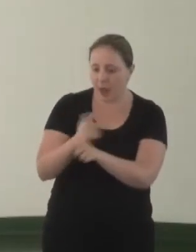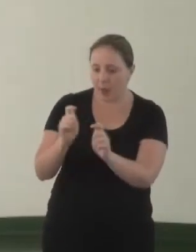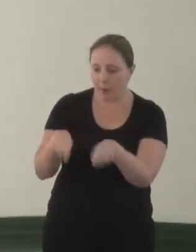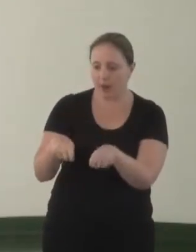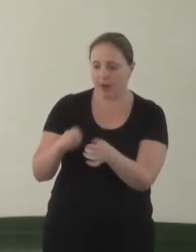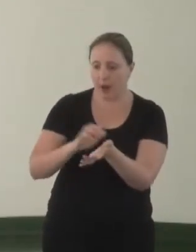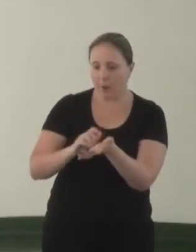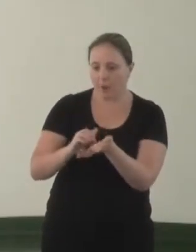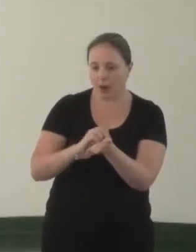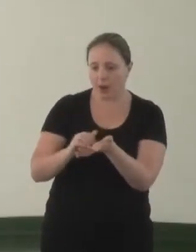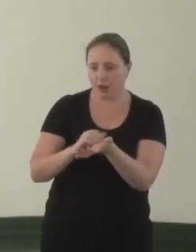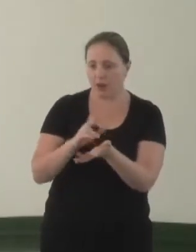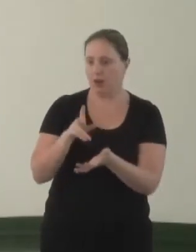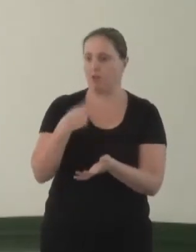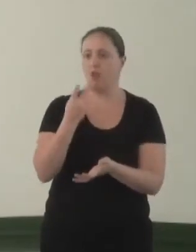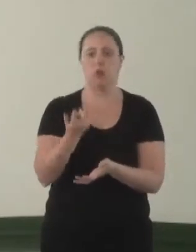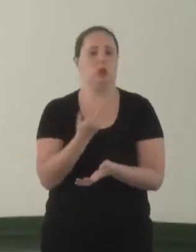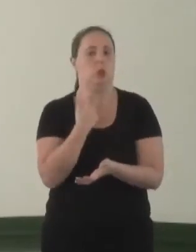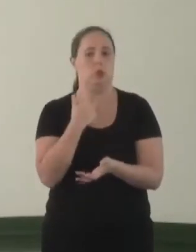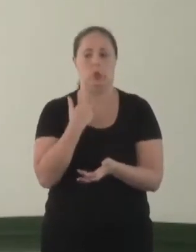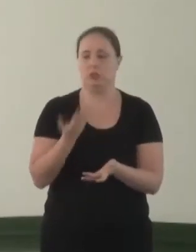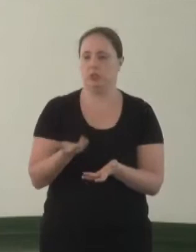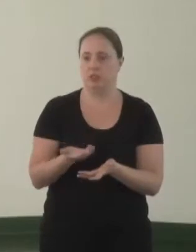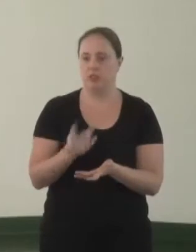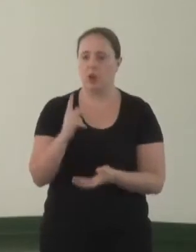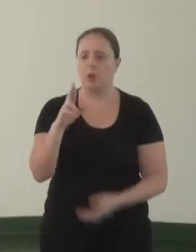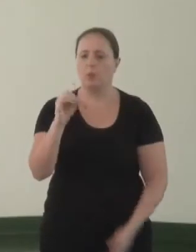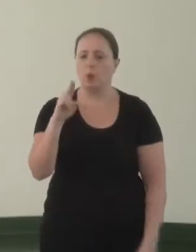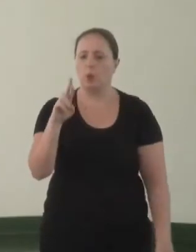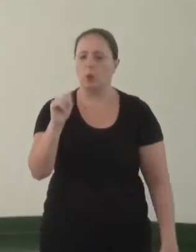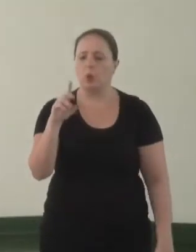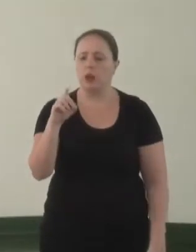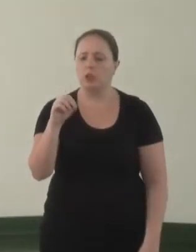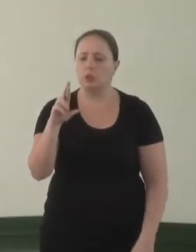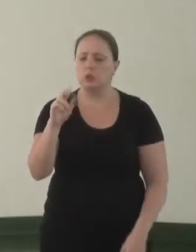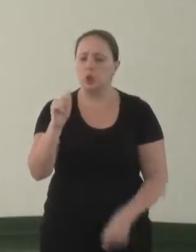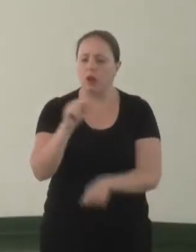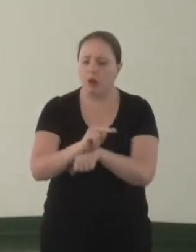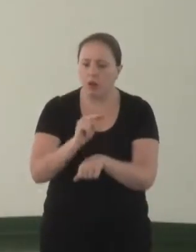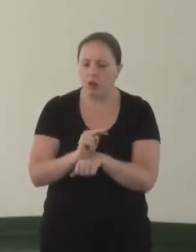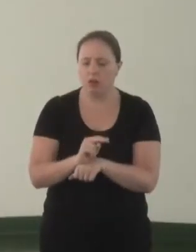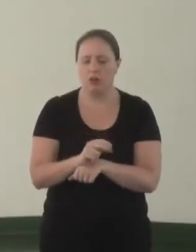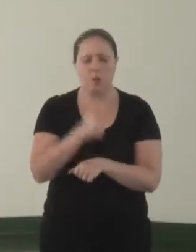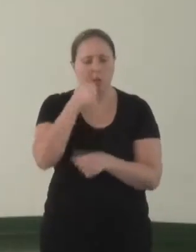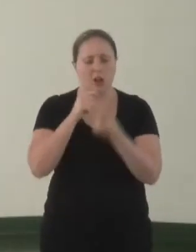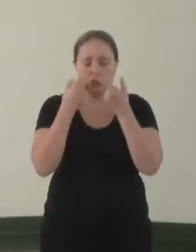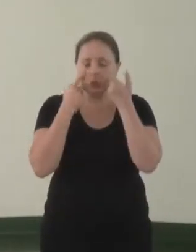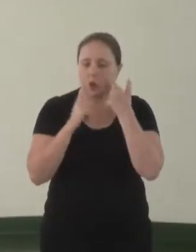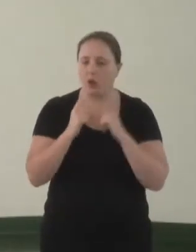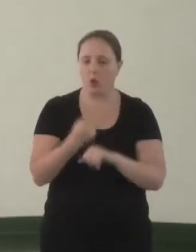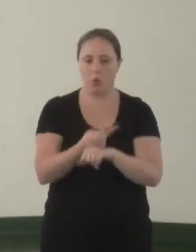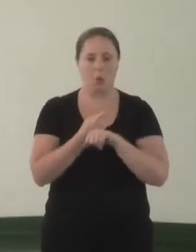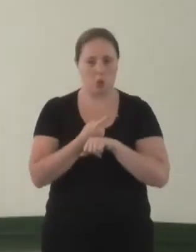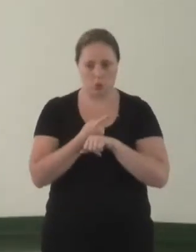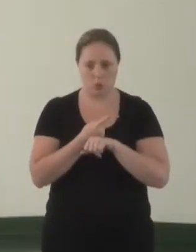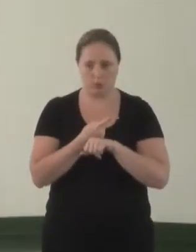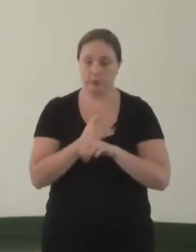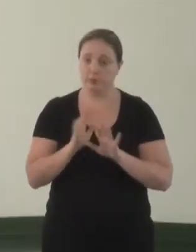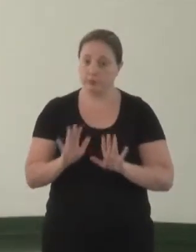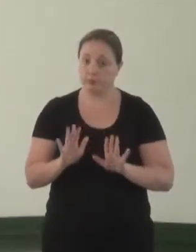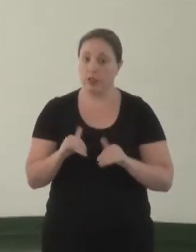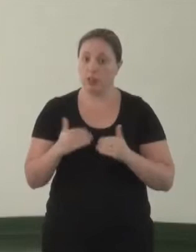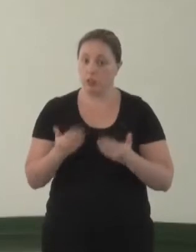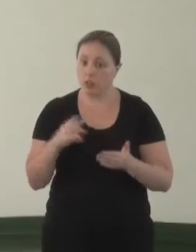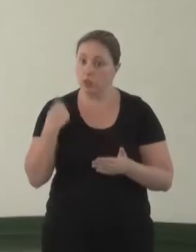em braile, ele prefere que ela tenha uma procuradora. Ela ficou indignada, chorou, nos procurou e tudo. Então, assim,